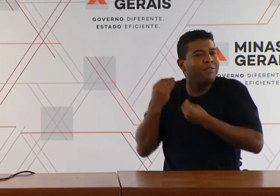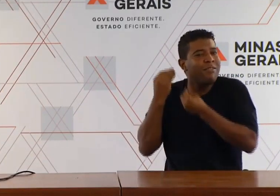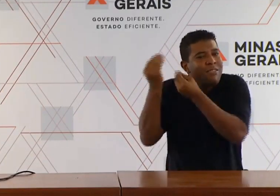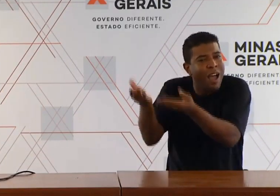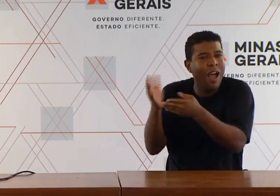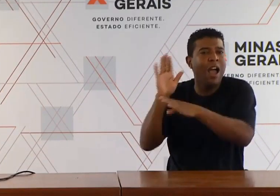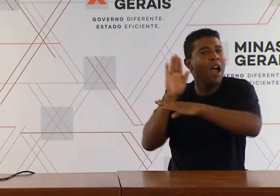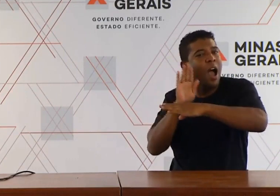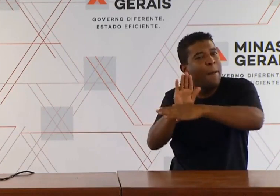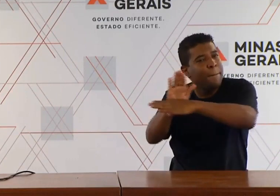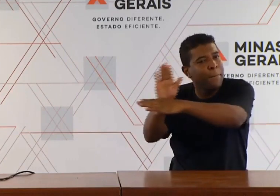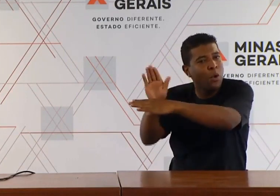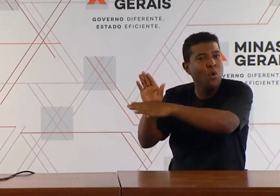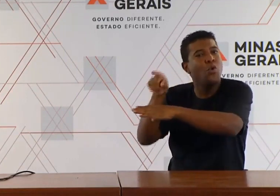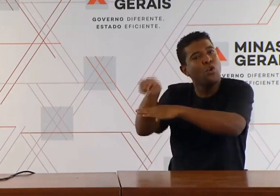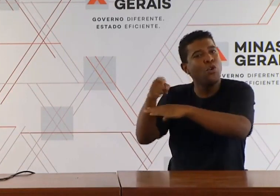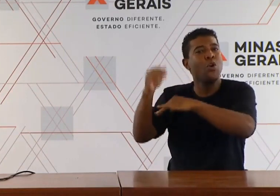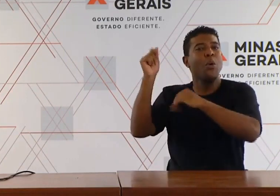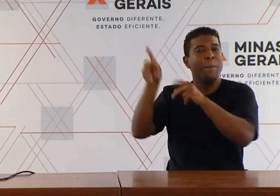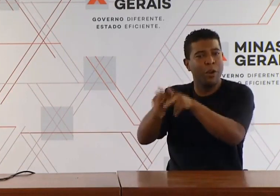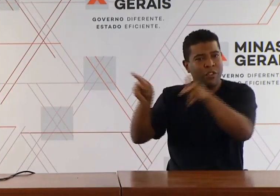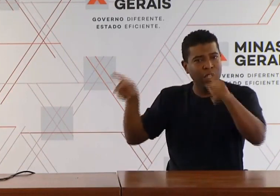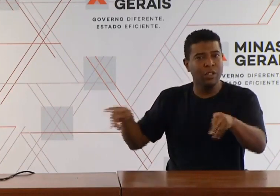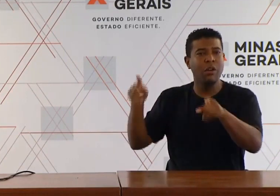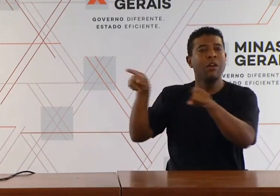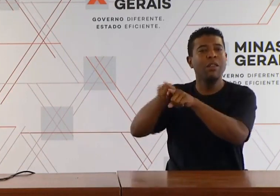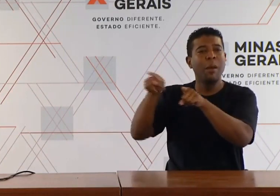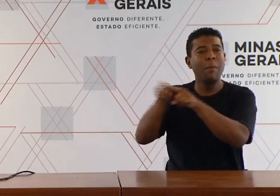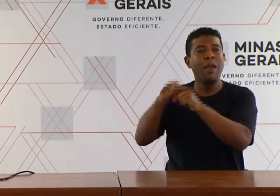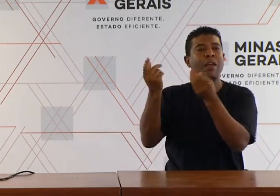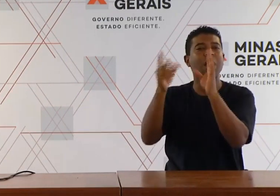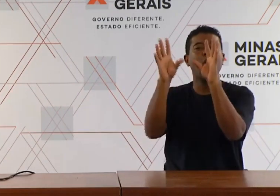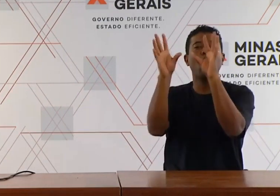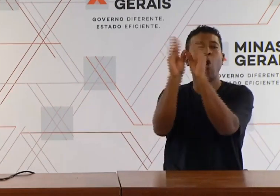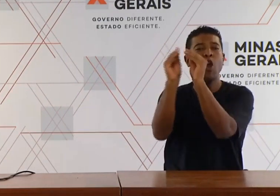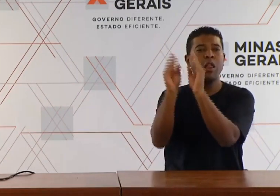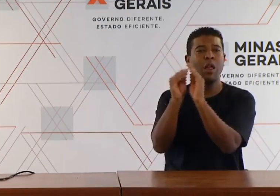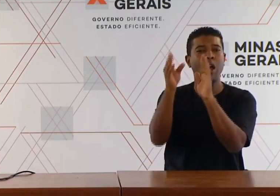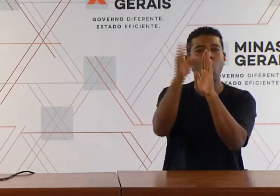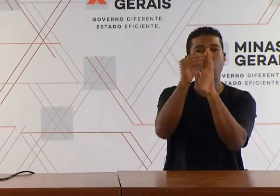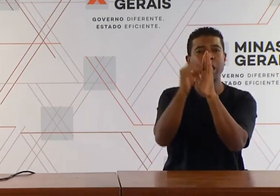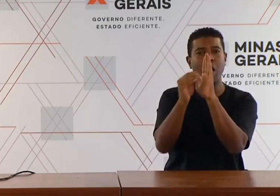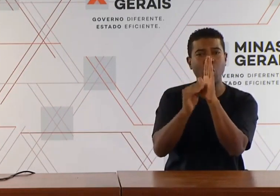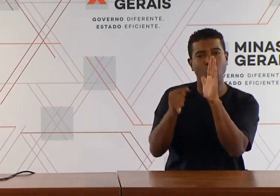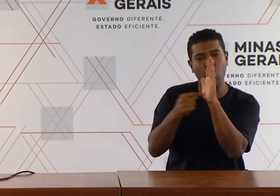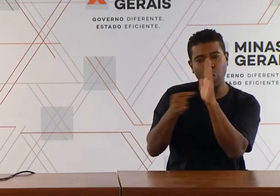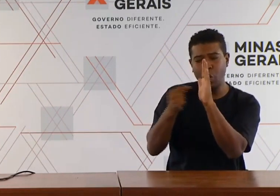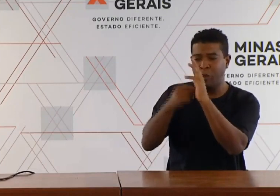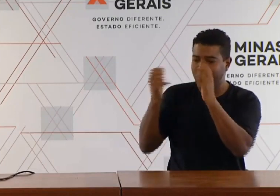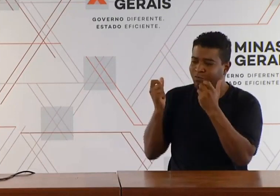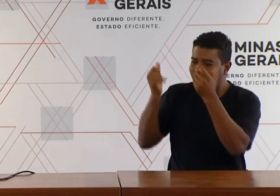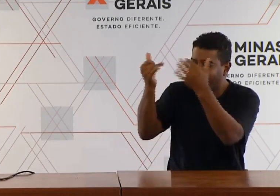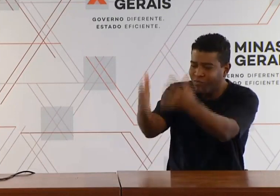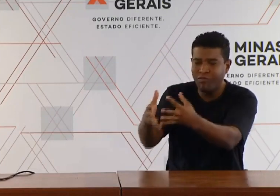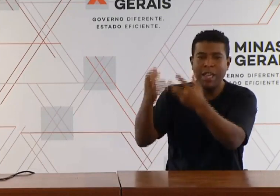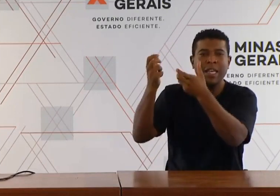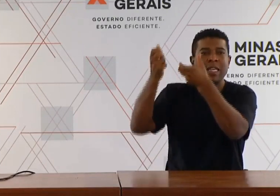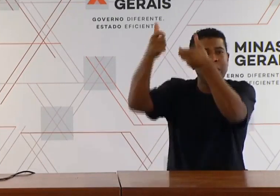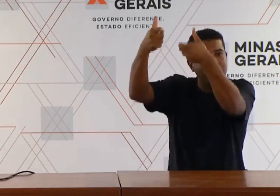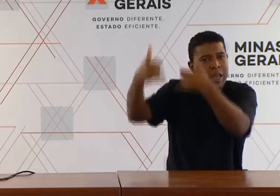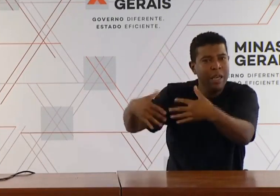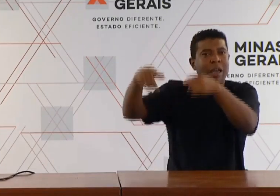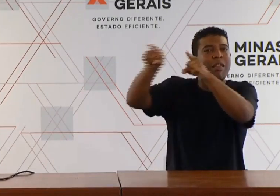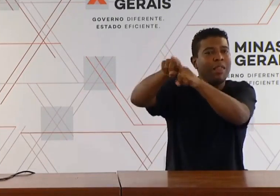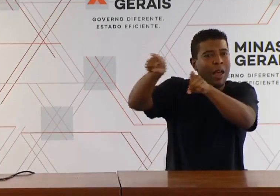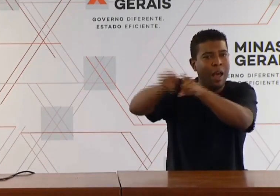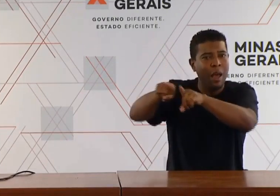garantir uma boa revisão de conteúdos para que a gente tenha a sociedade, né, os alunos, nossos estudantes nesse